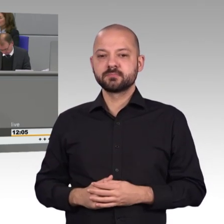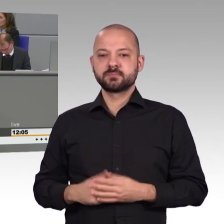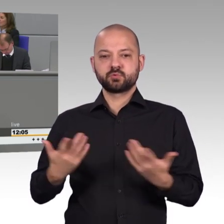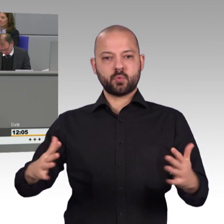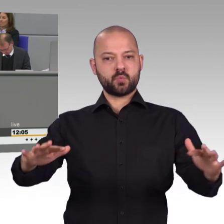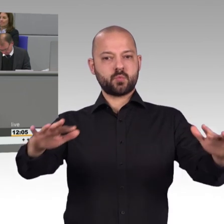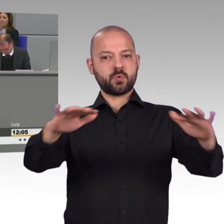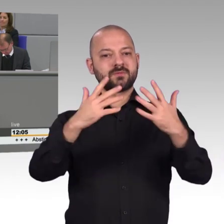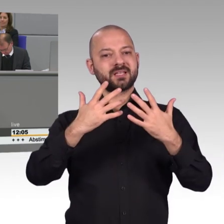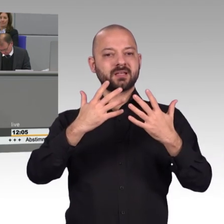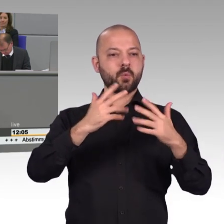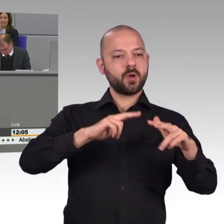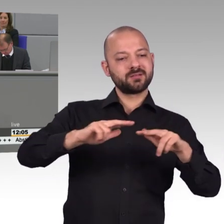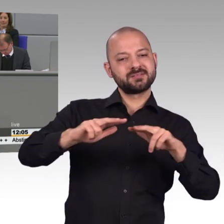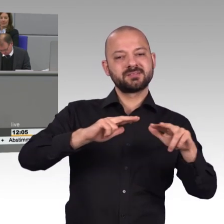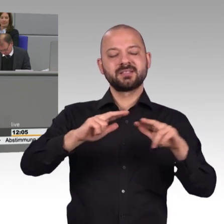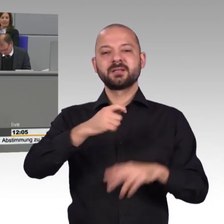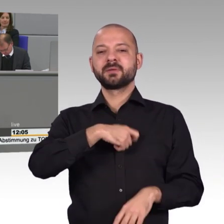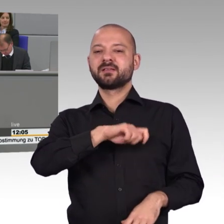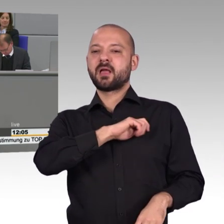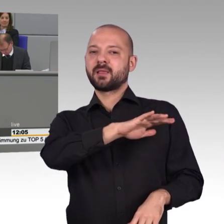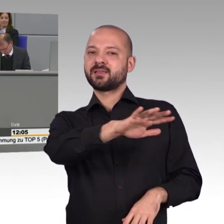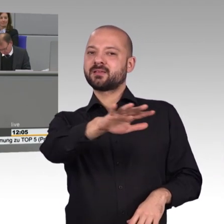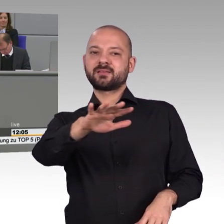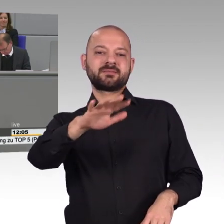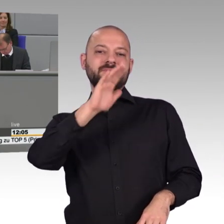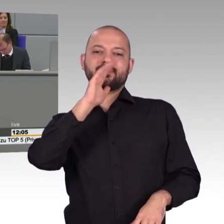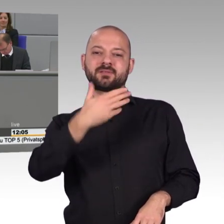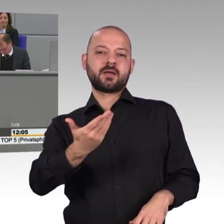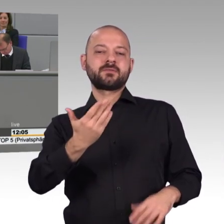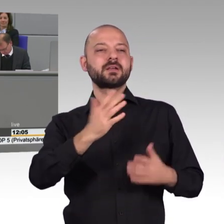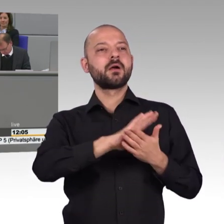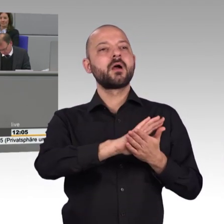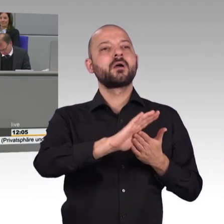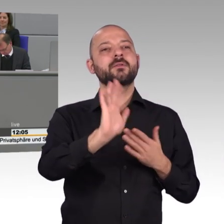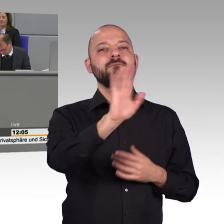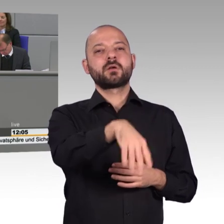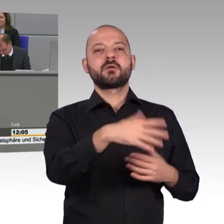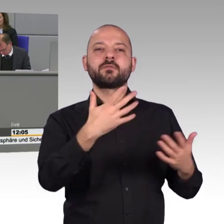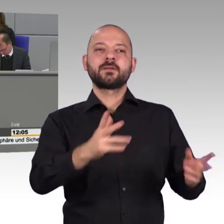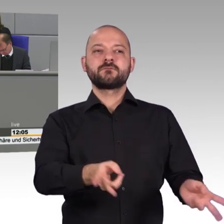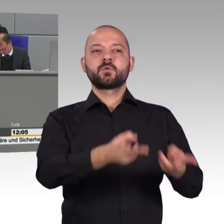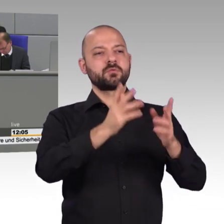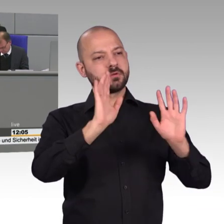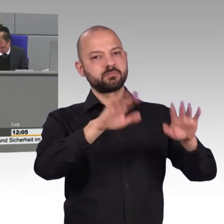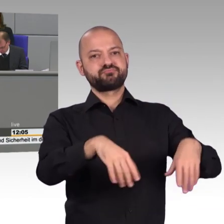Verehrte Kolleginnen und Kollegen, nicht zuletzt müssen wir immer auch den Blick auf den Technologiestandort Deutschland